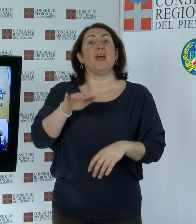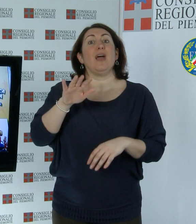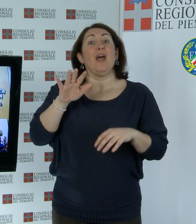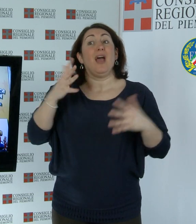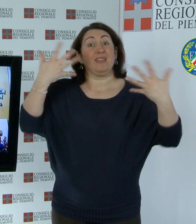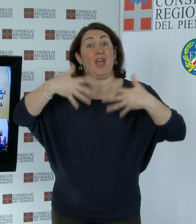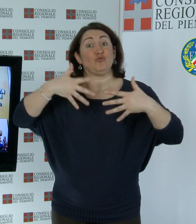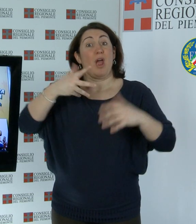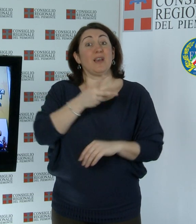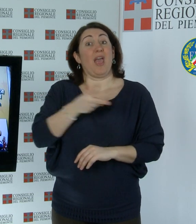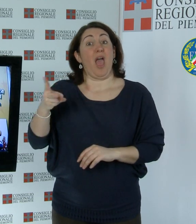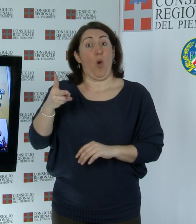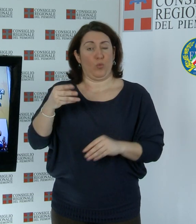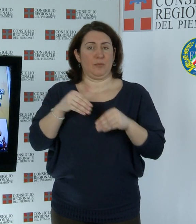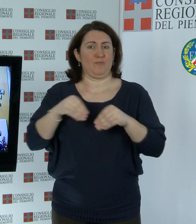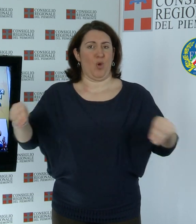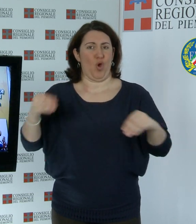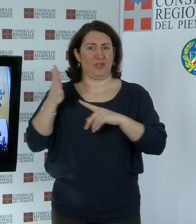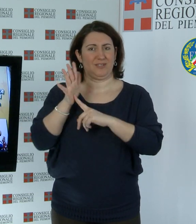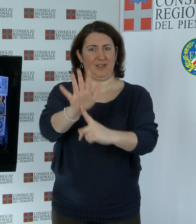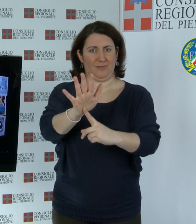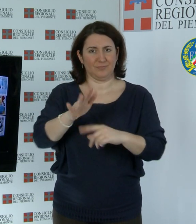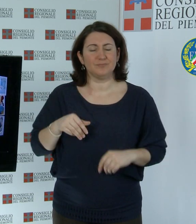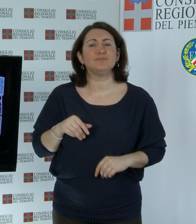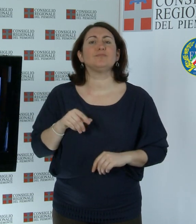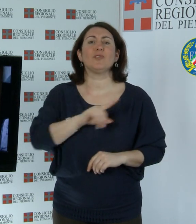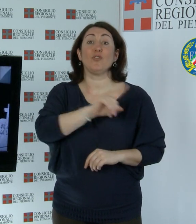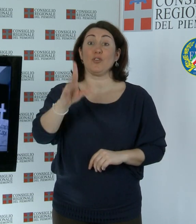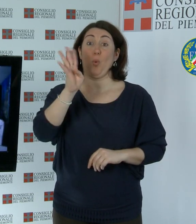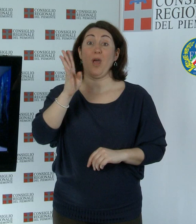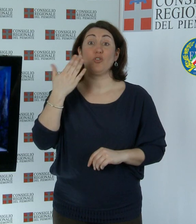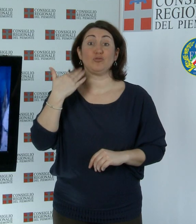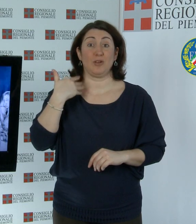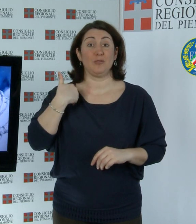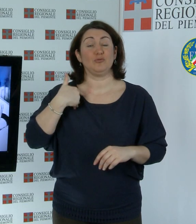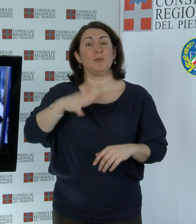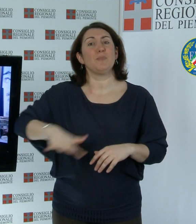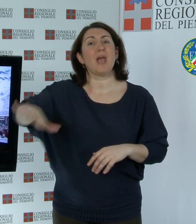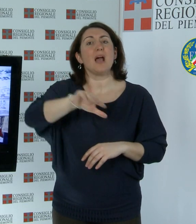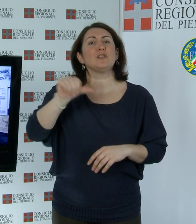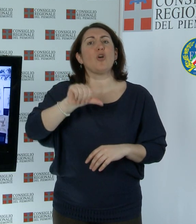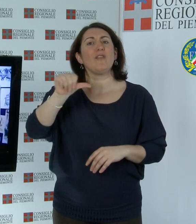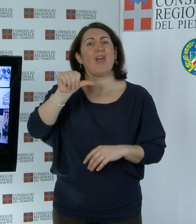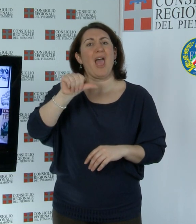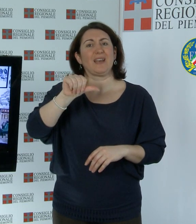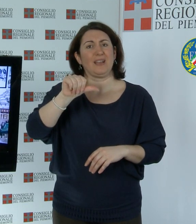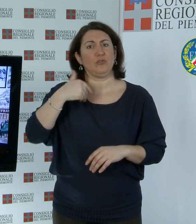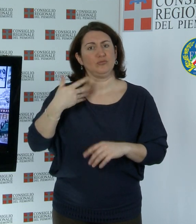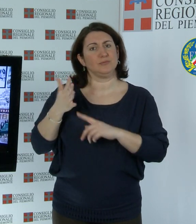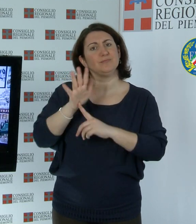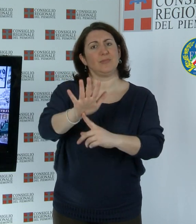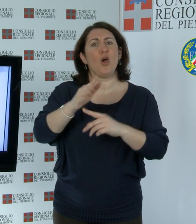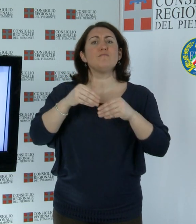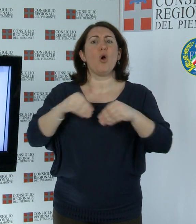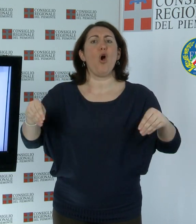Fino al 14 aprile è aperta in piazza Solferino 7, sede di Piemonte Artistico-Culturale, la mostra da moneta unica a unica